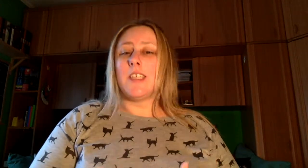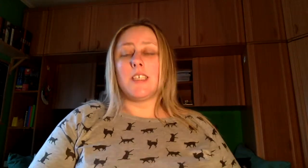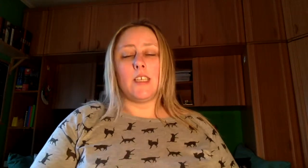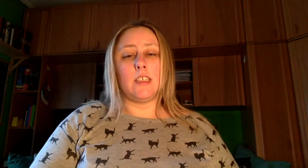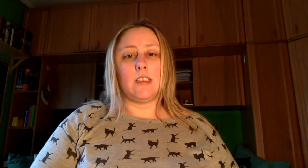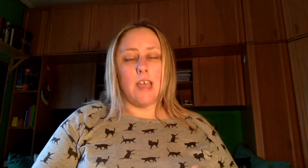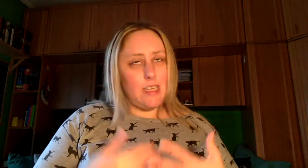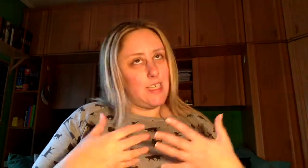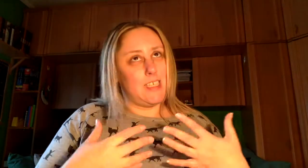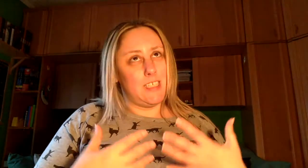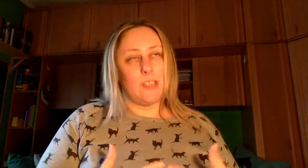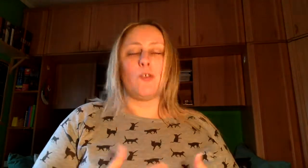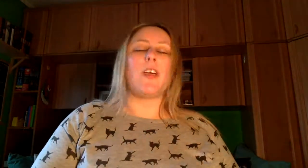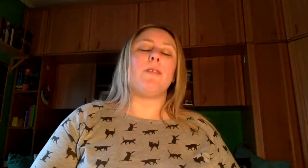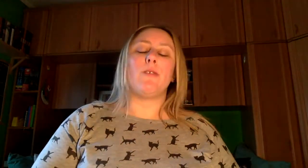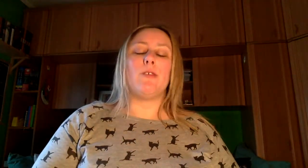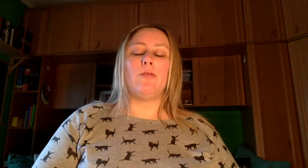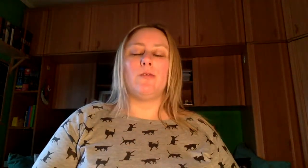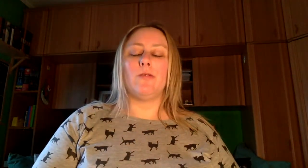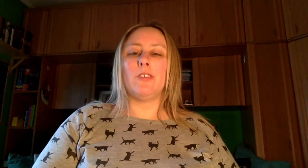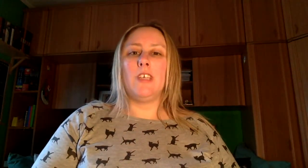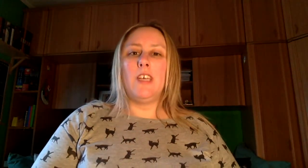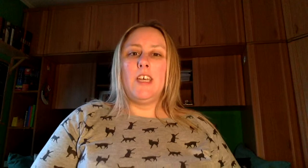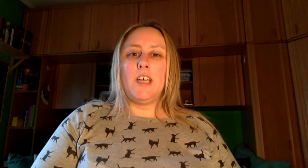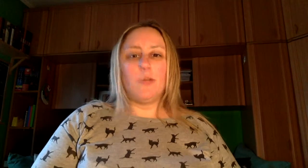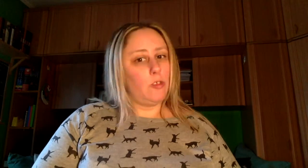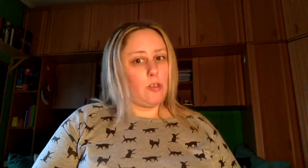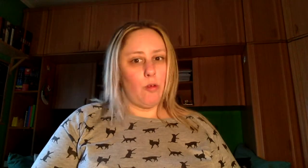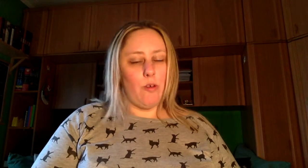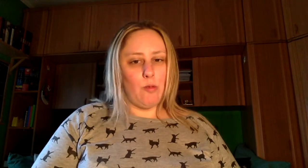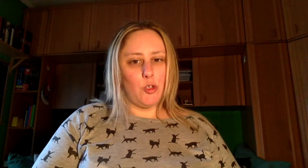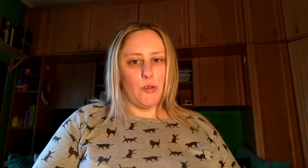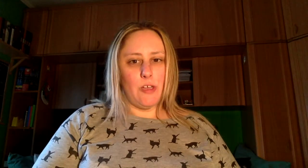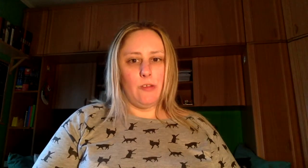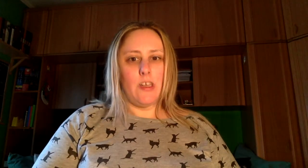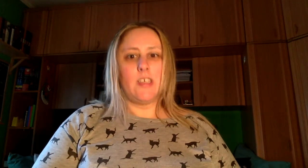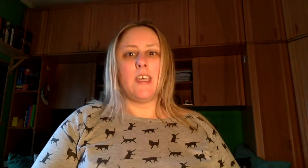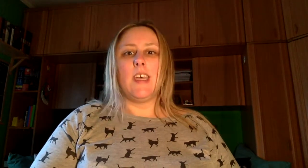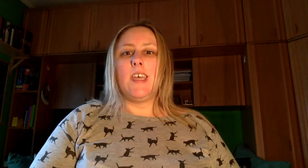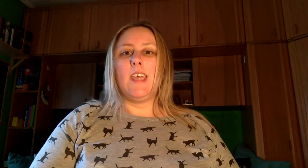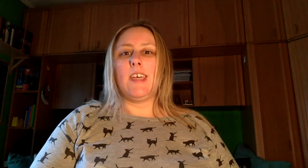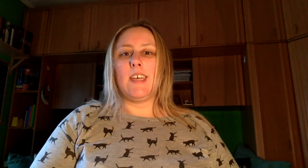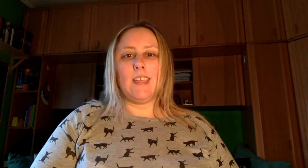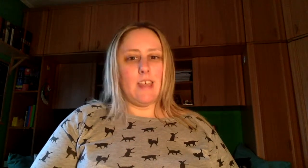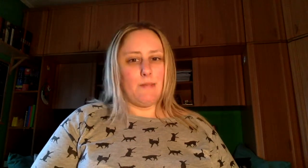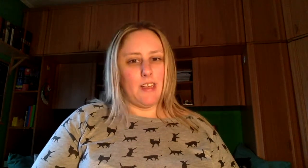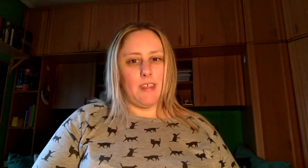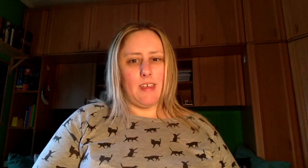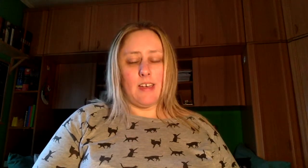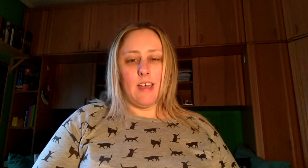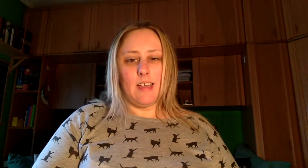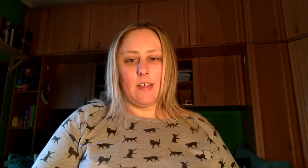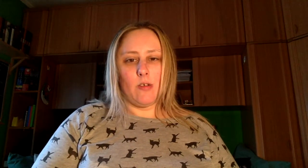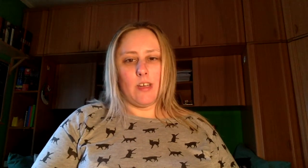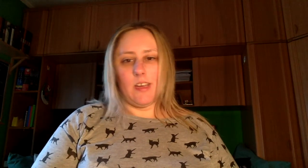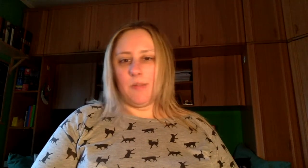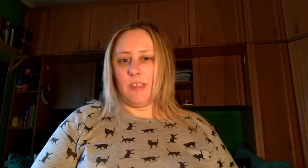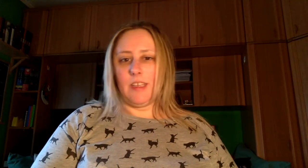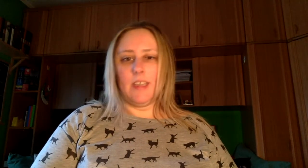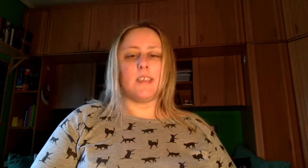asesinatos que ha habido en un hotel muy famoso de Londres y que nada parece encajar en lo que realmente es